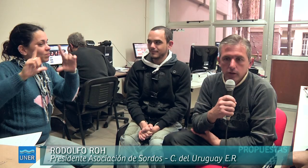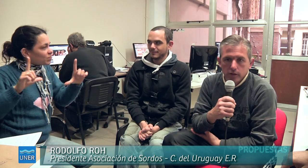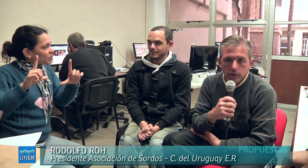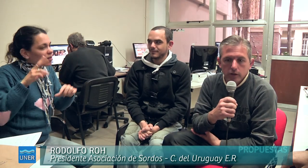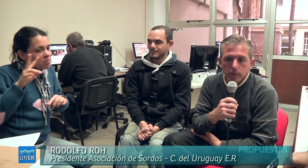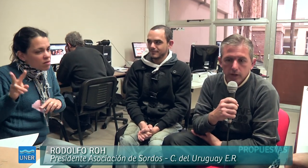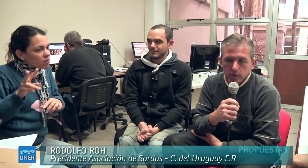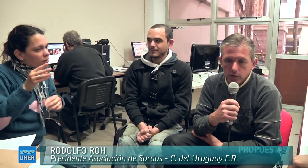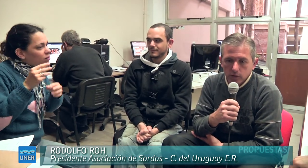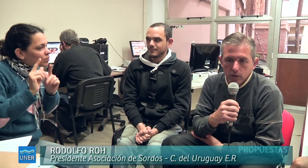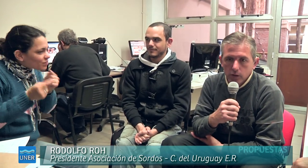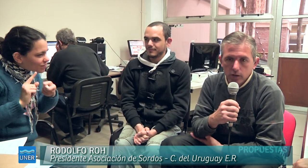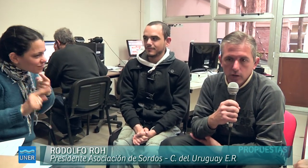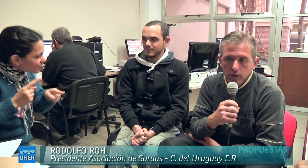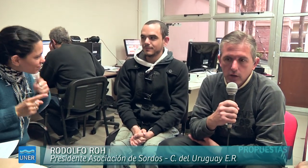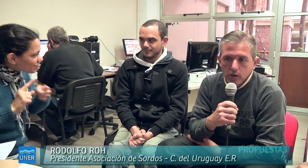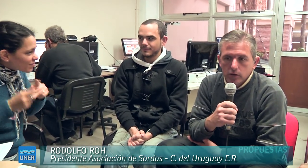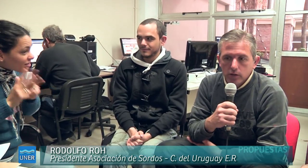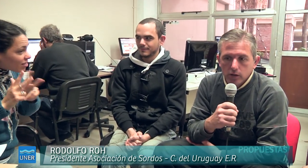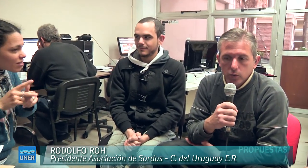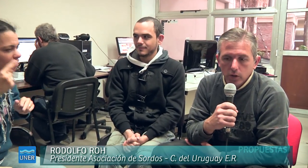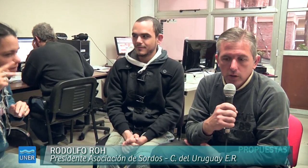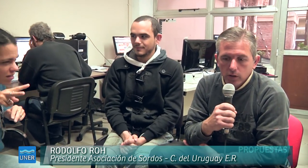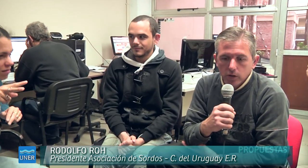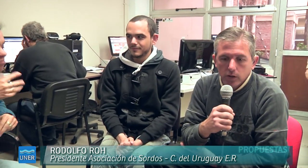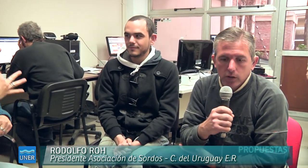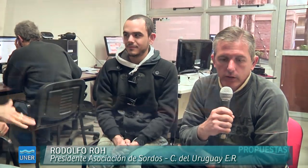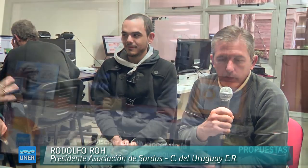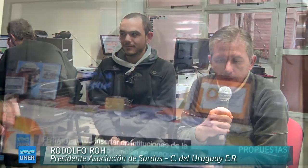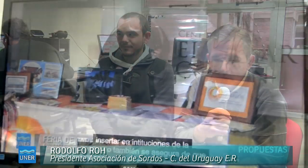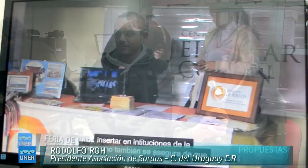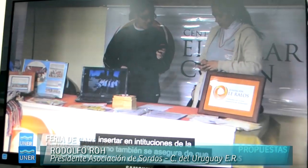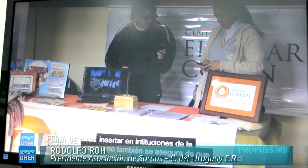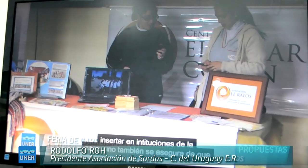interpretación de lengua de señas y a su vez, también a otra imagen de